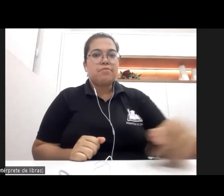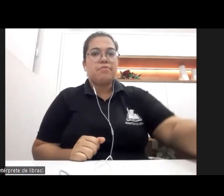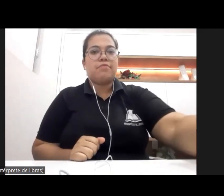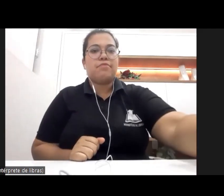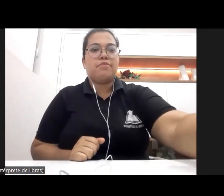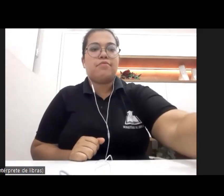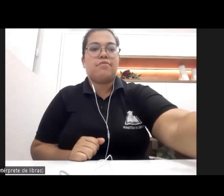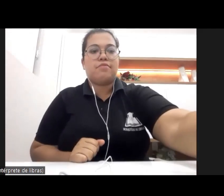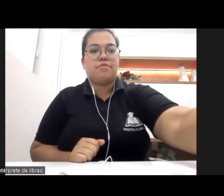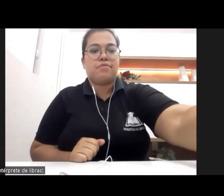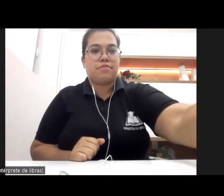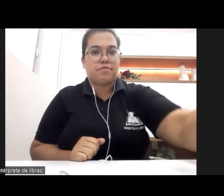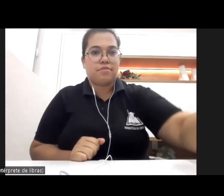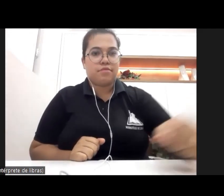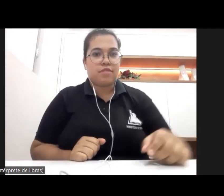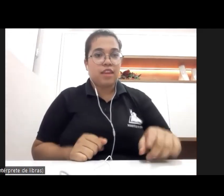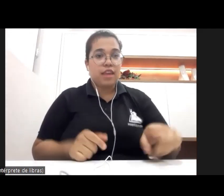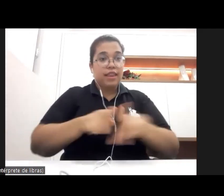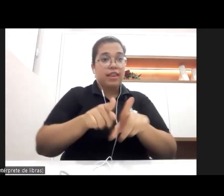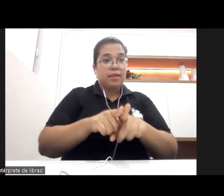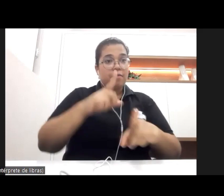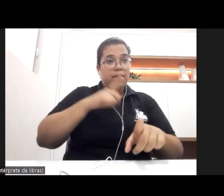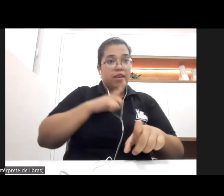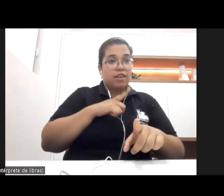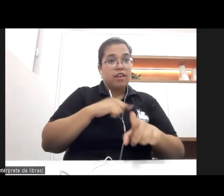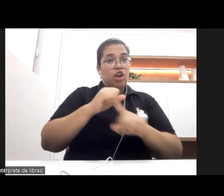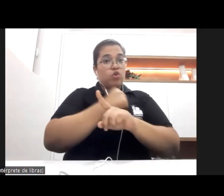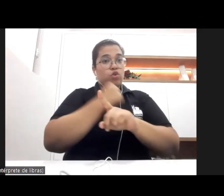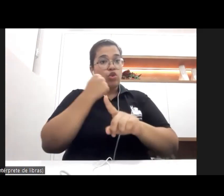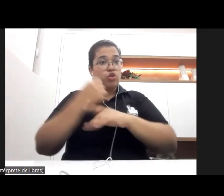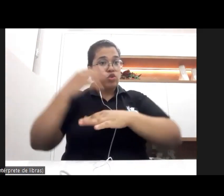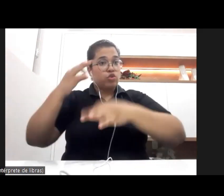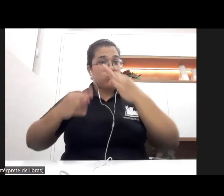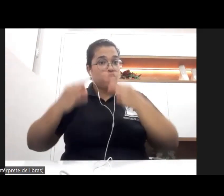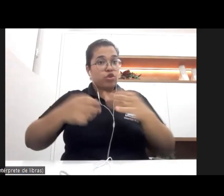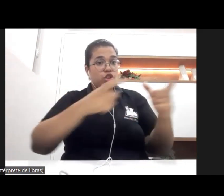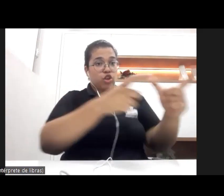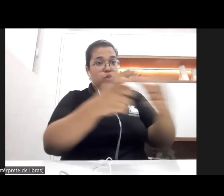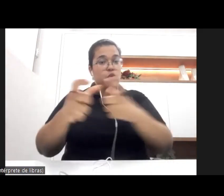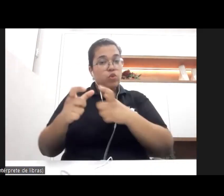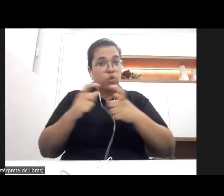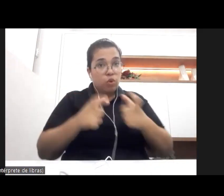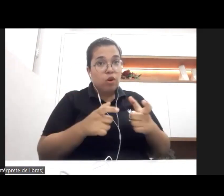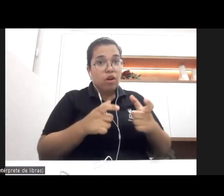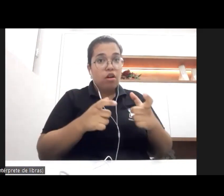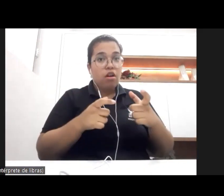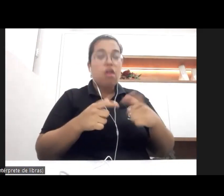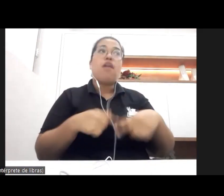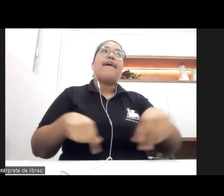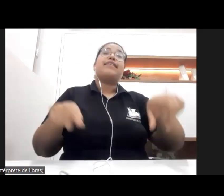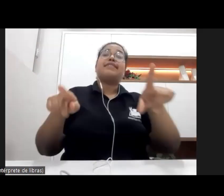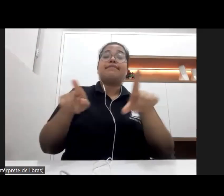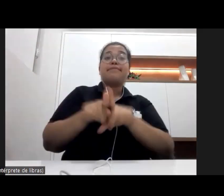socio-jurídica desses espaços, nós temos também uma